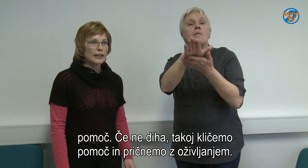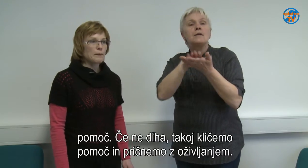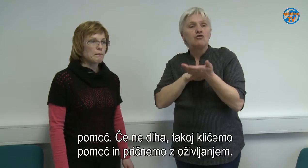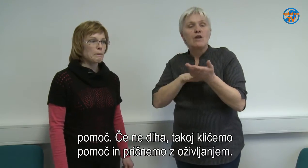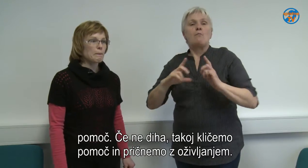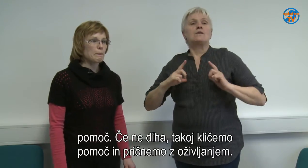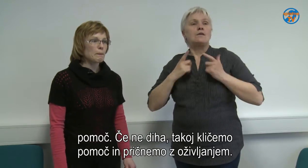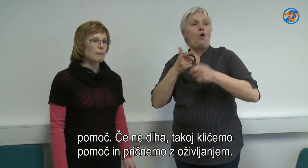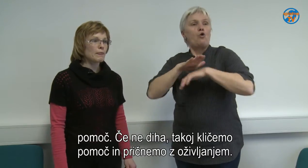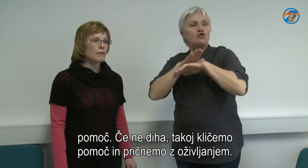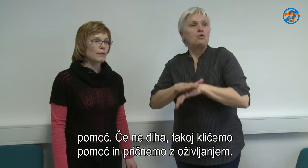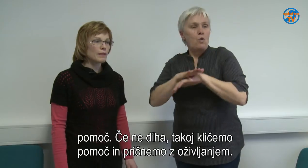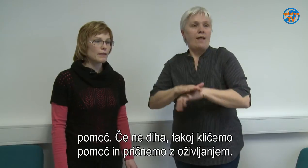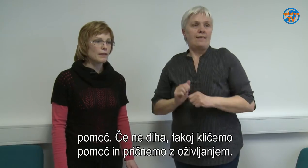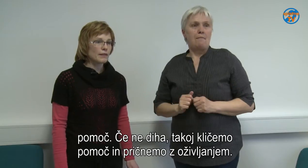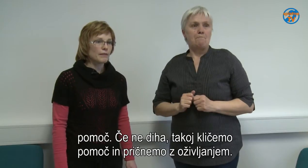oživljanjem.